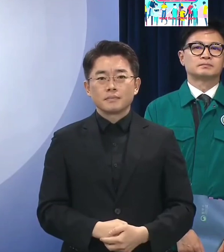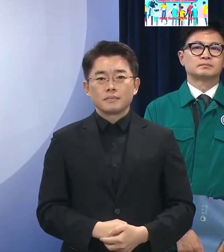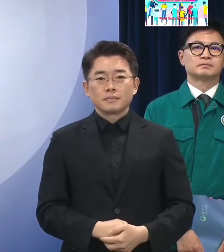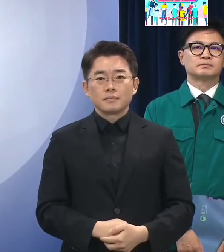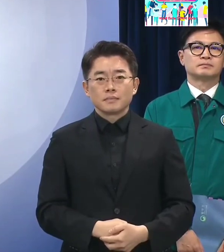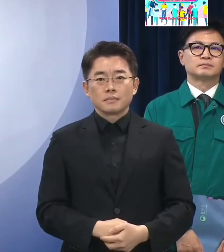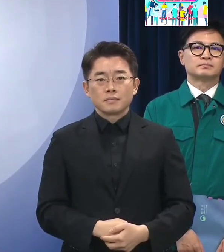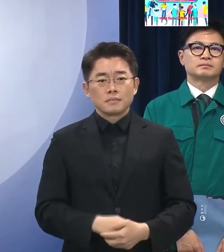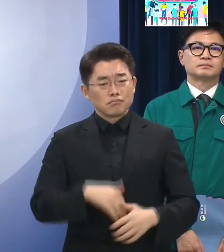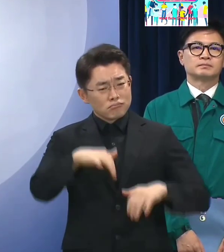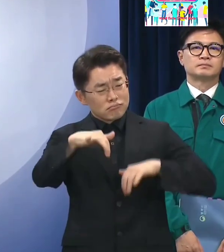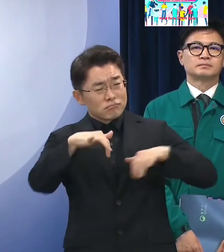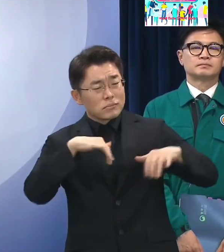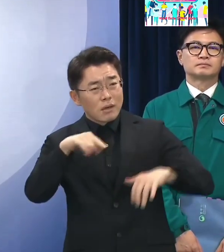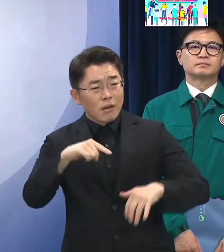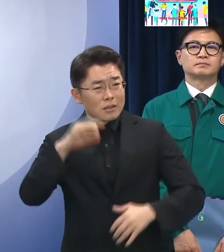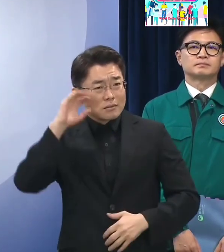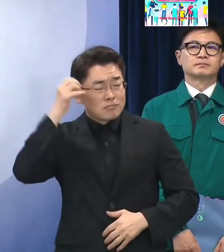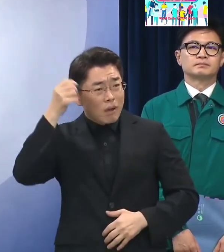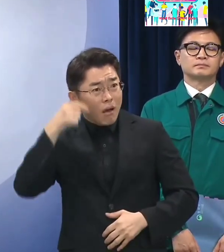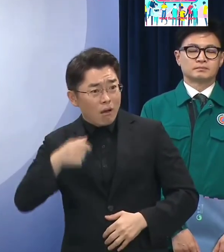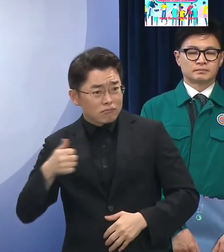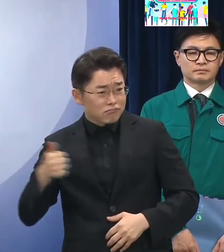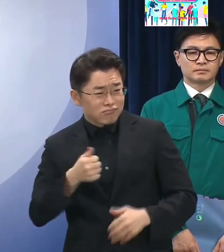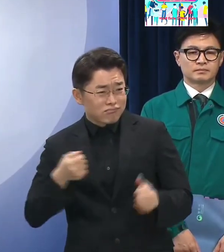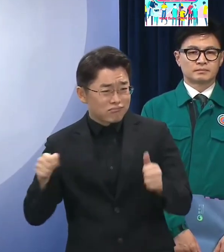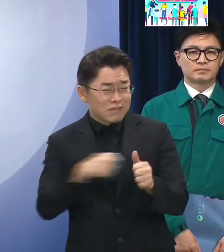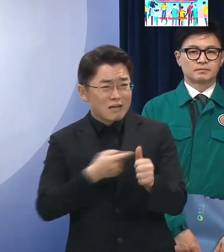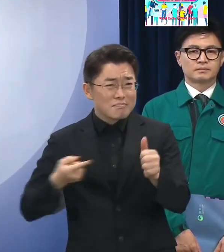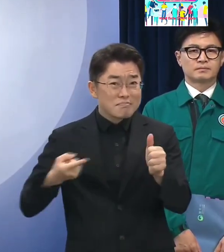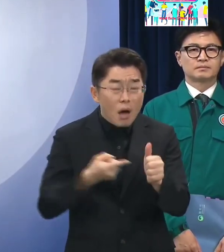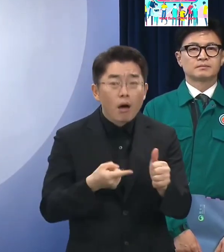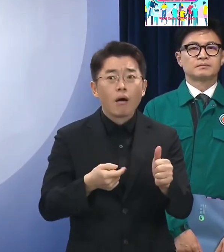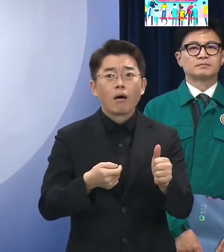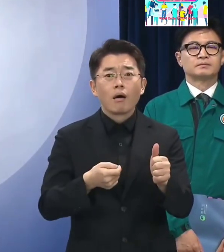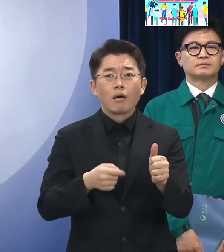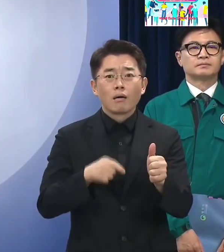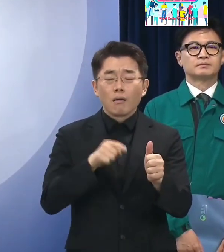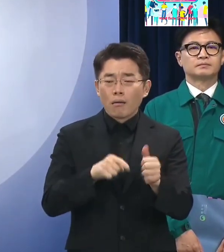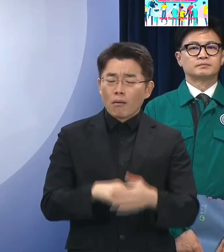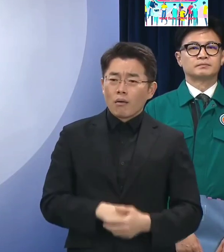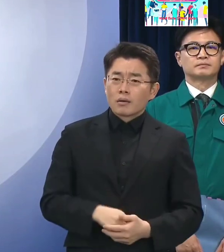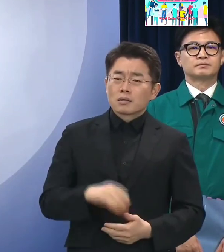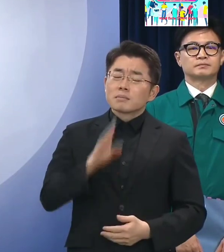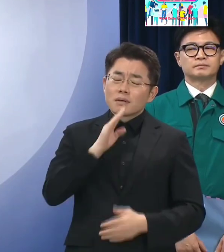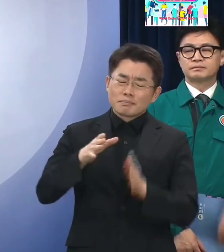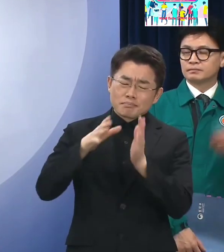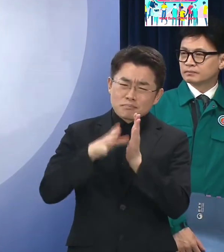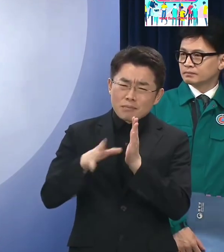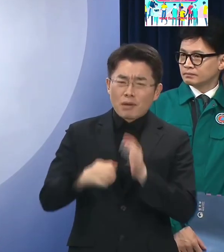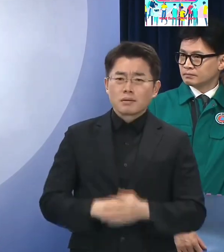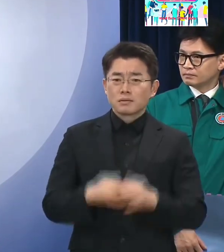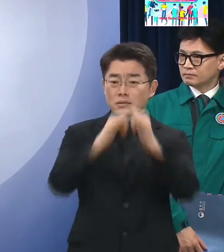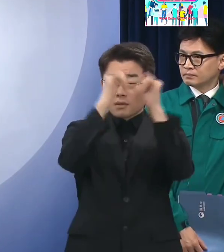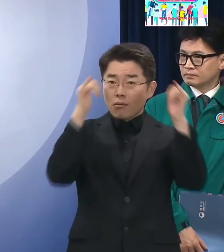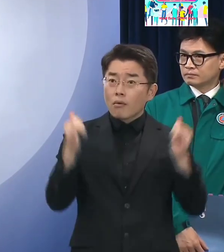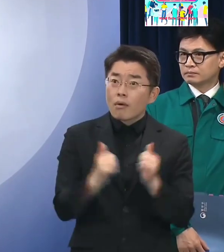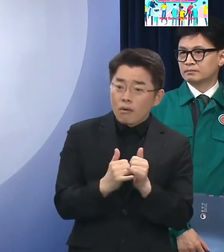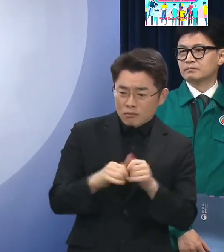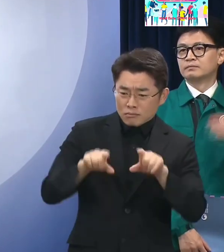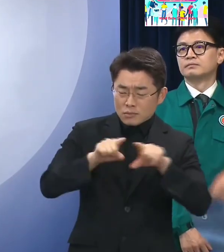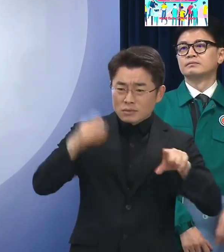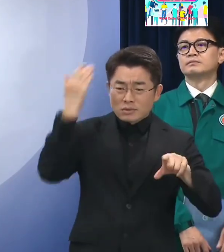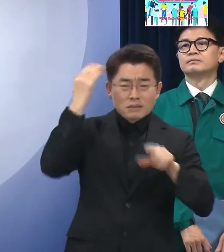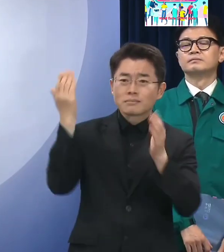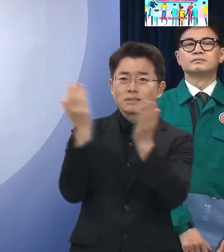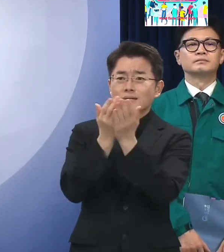하는 이상 동기범죄는 우리 사회의 상식과 기본 질서를 깨뜨리는 중대한